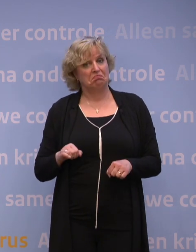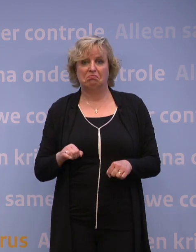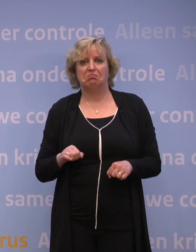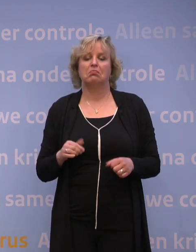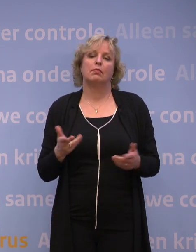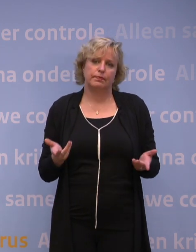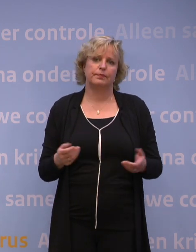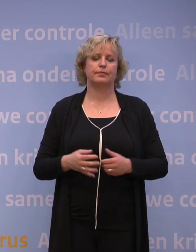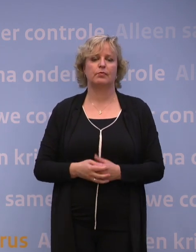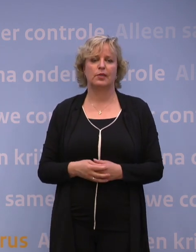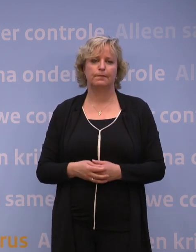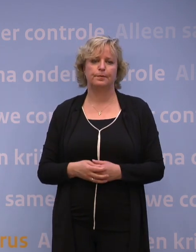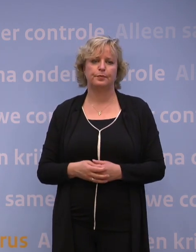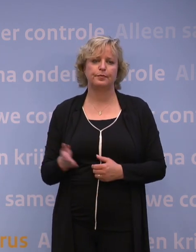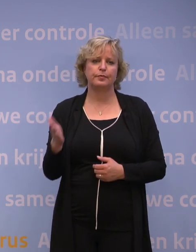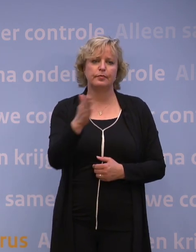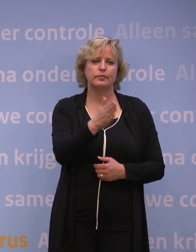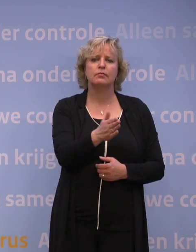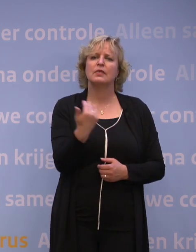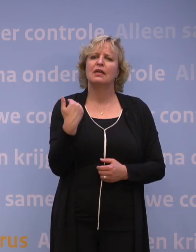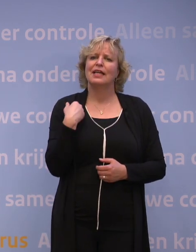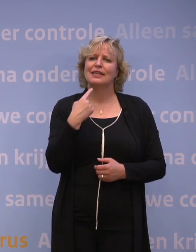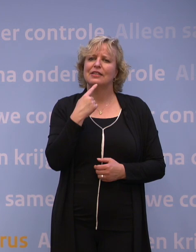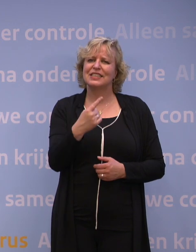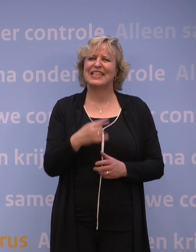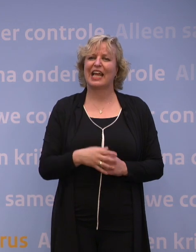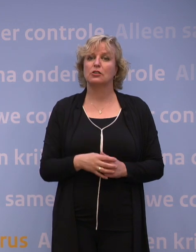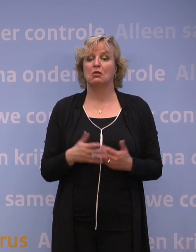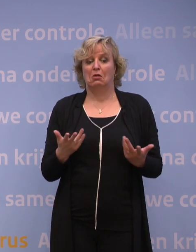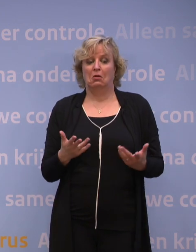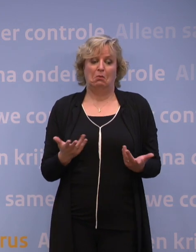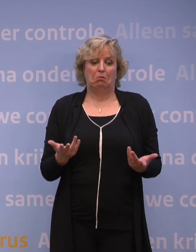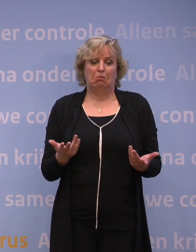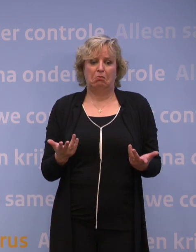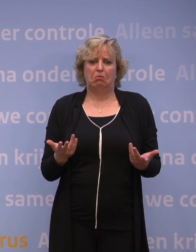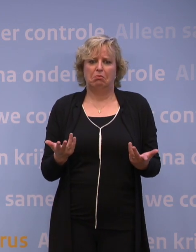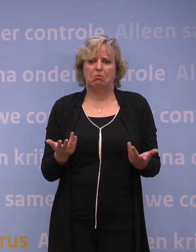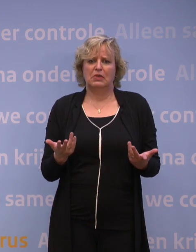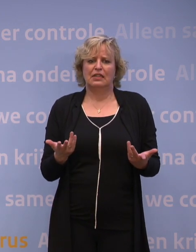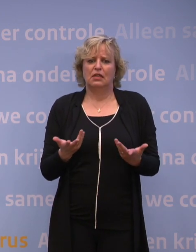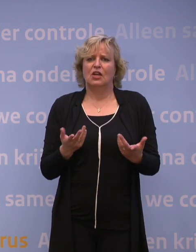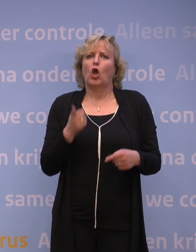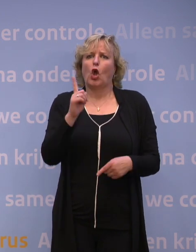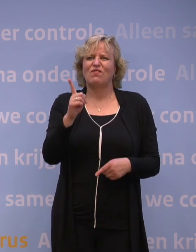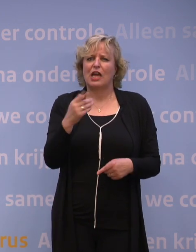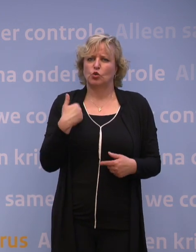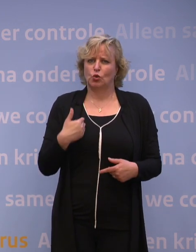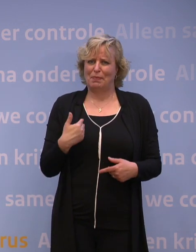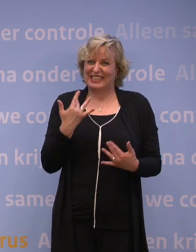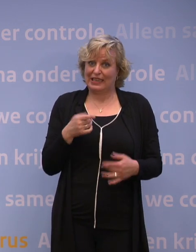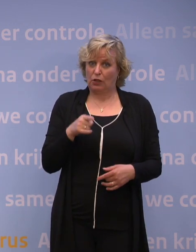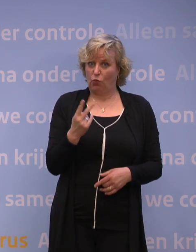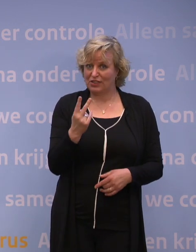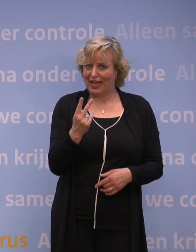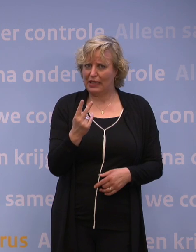prettig is. U zei net, een gewaarschuwd mens telt voor twee. Wat vraagt u van mensen om te doen? Ik vraag dus mensen